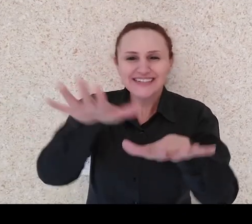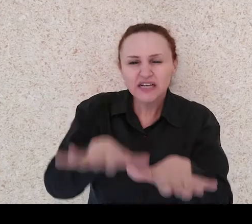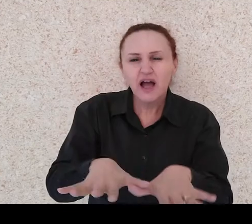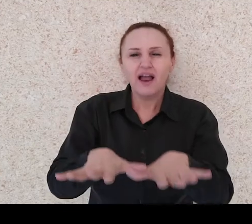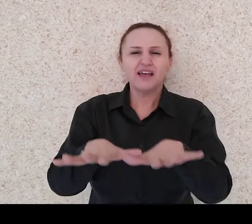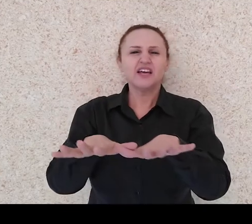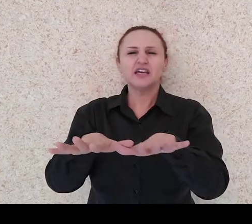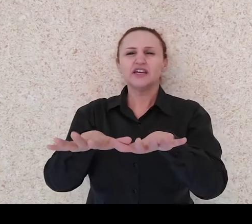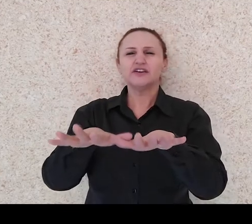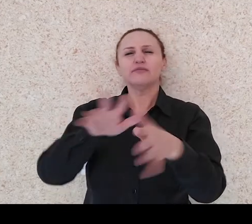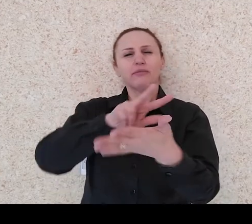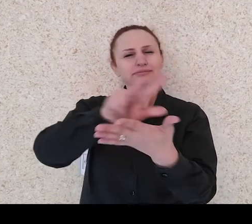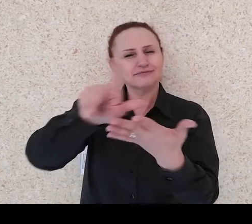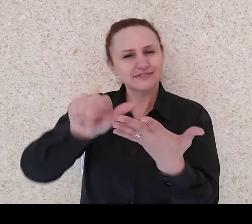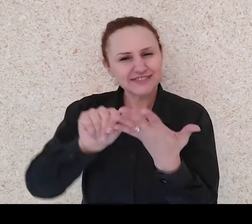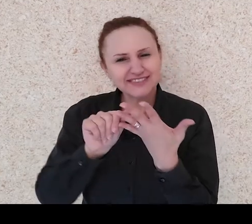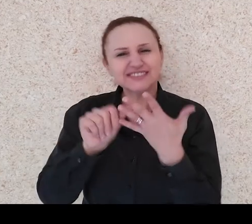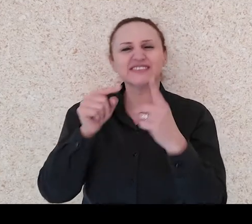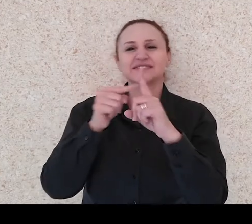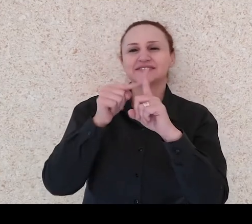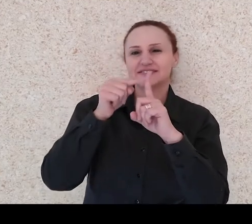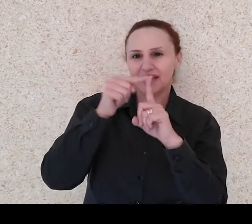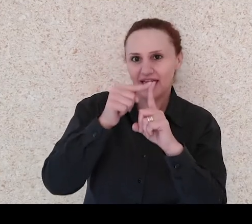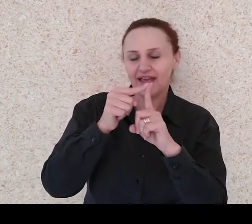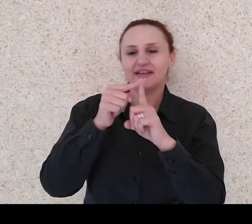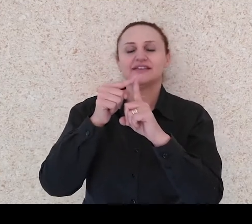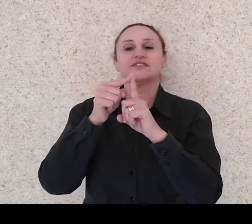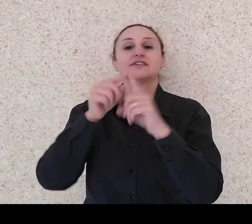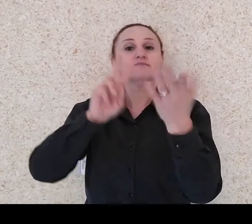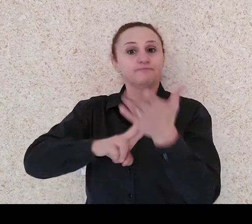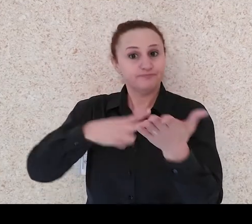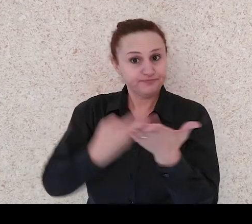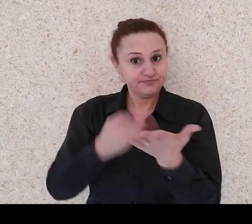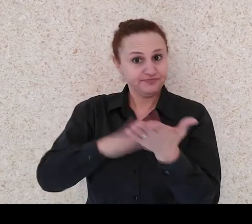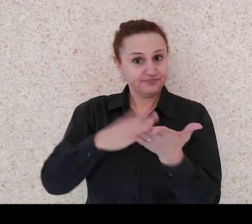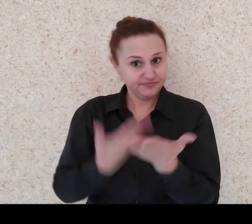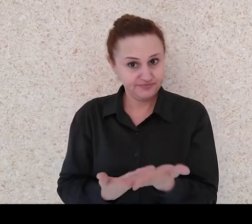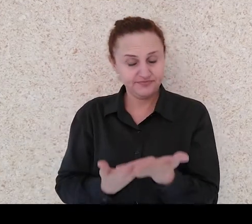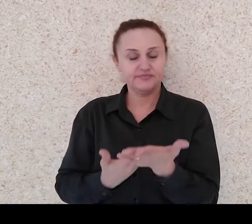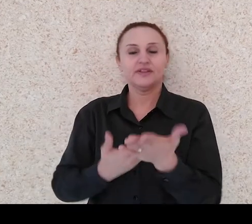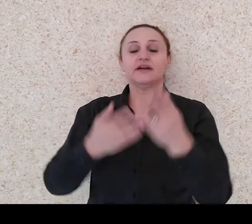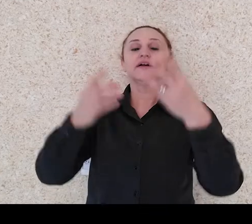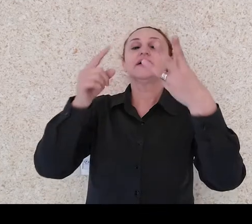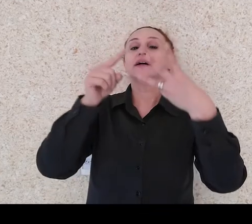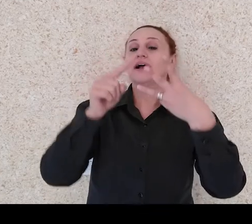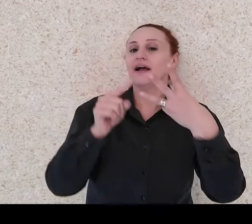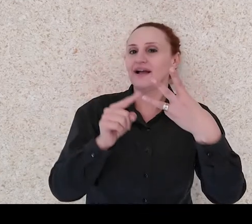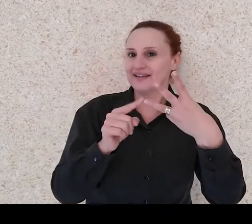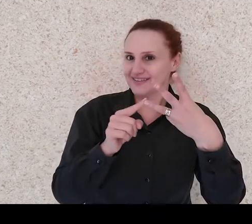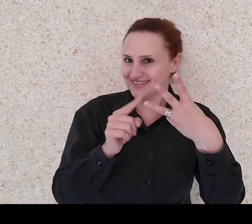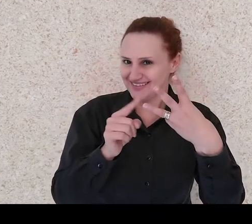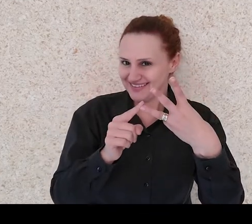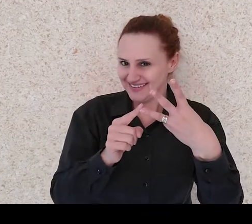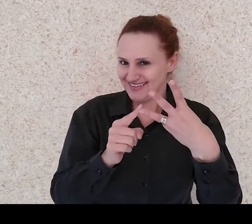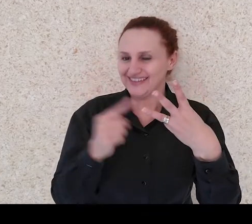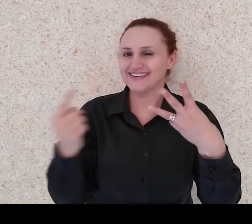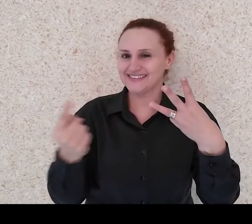também de interpretar e traduzir. Na unidade 3, que é a unidade de aprendizagem colaborativa, teremos atividade de